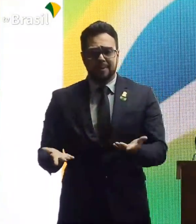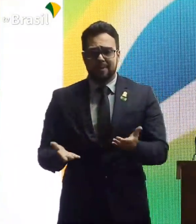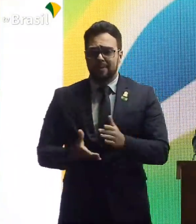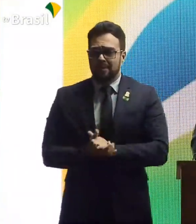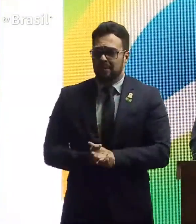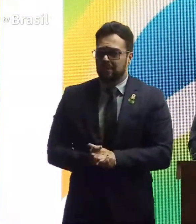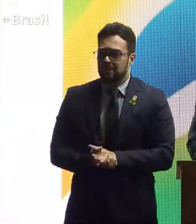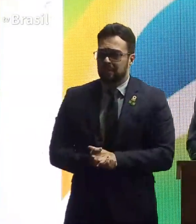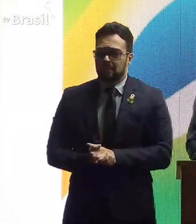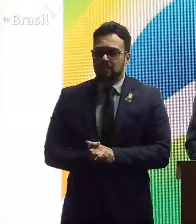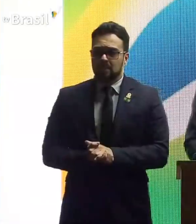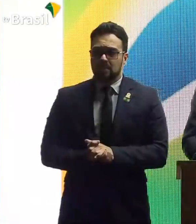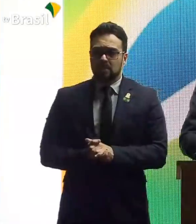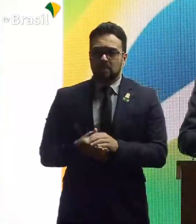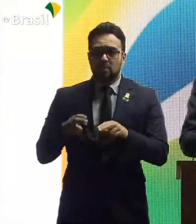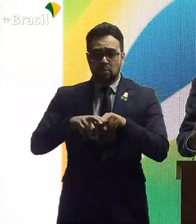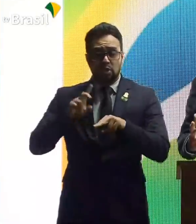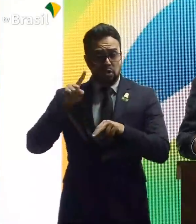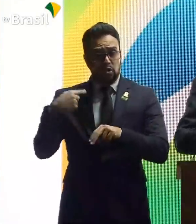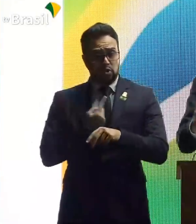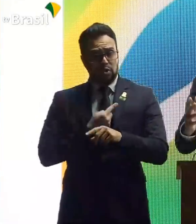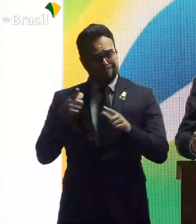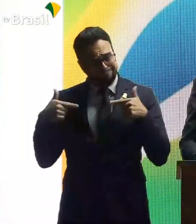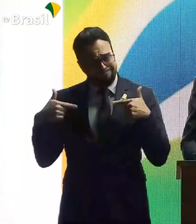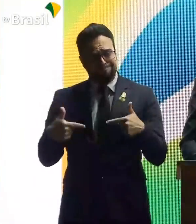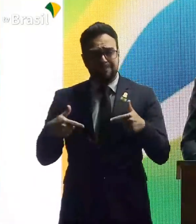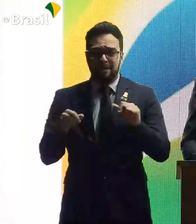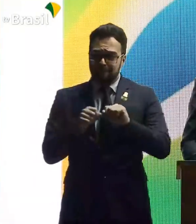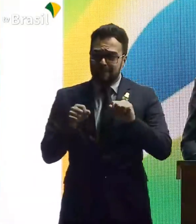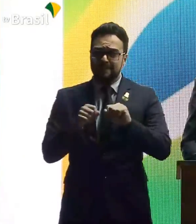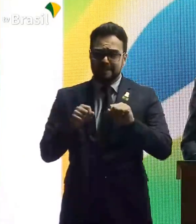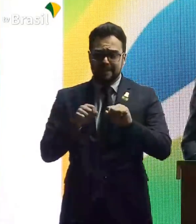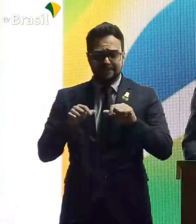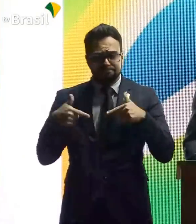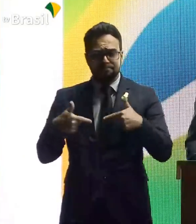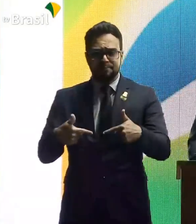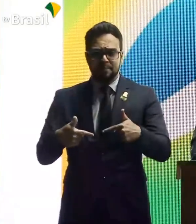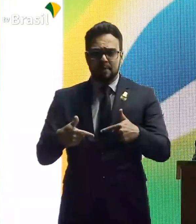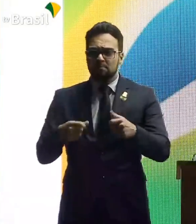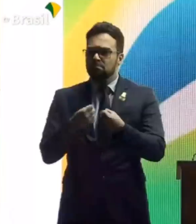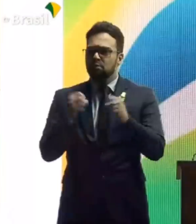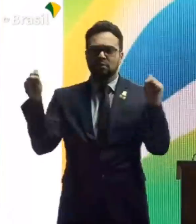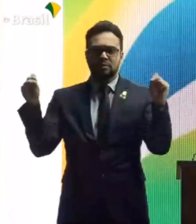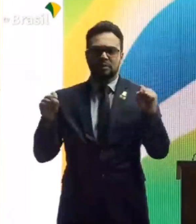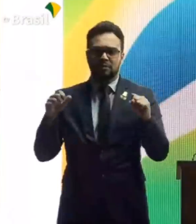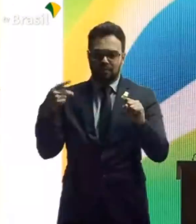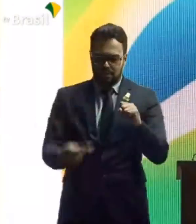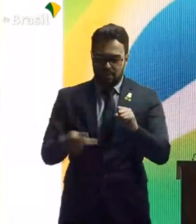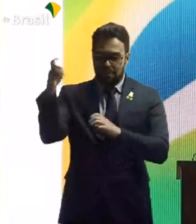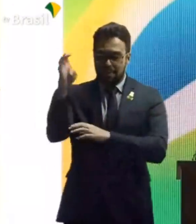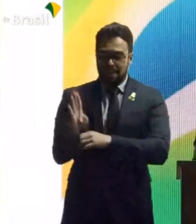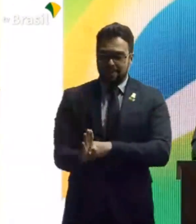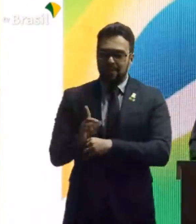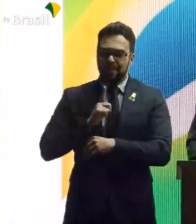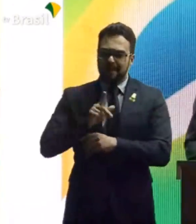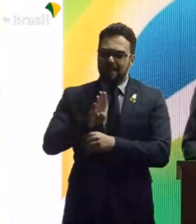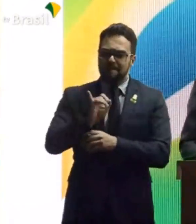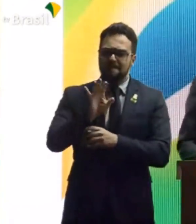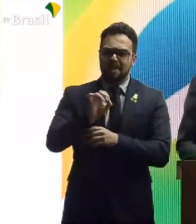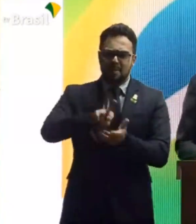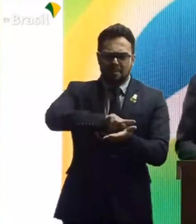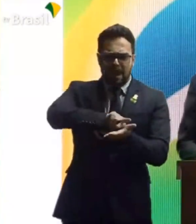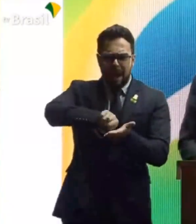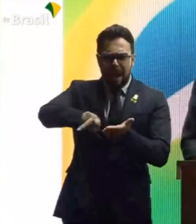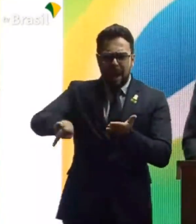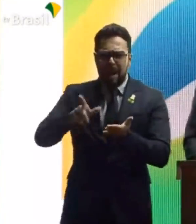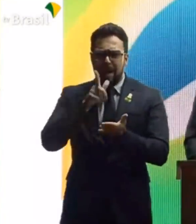E temos que fazer alguma coisa. É inadmissível um país que tem uma riqueza mineral como nós temos, biodiversidade, água